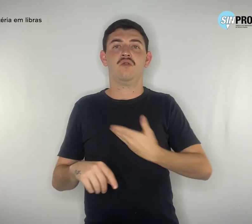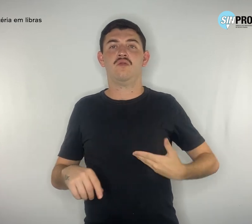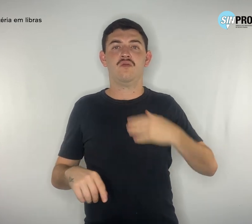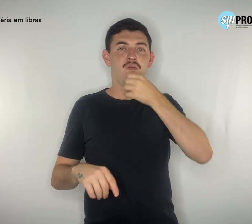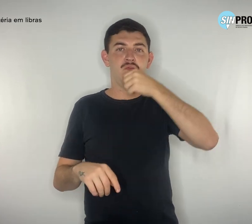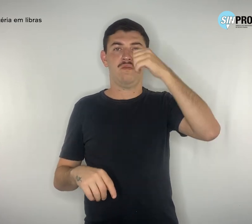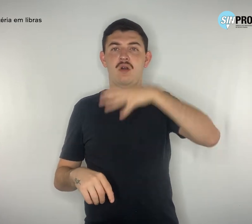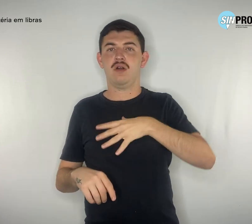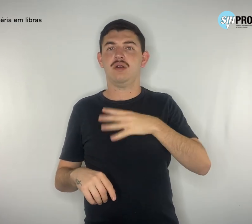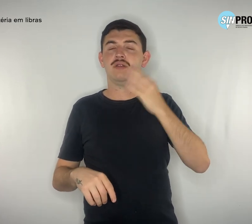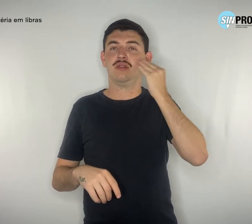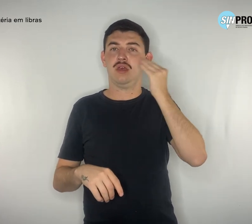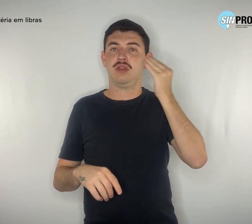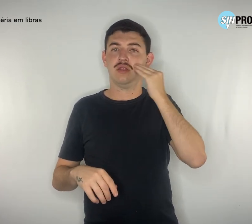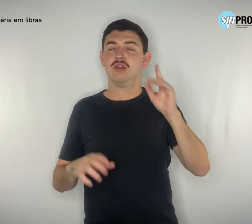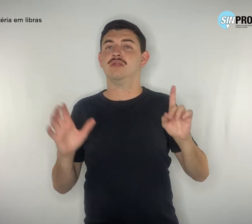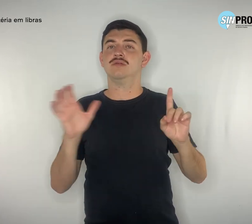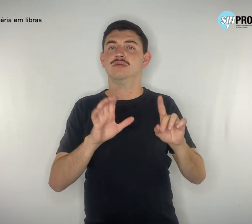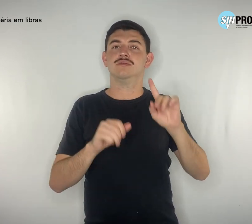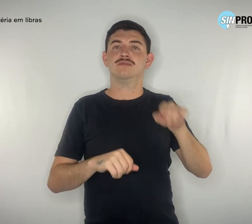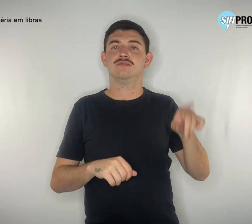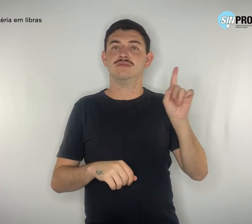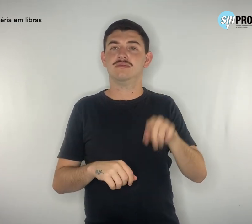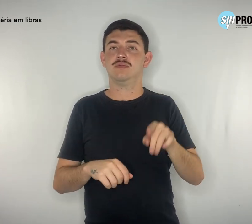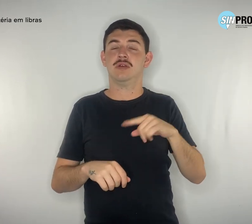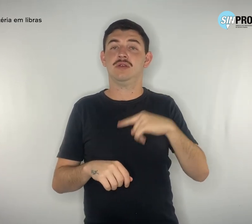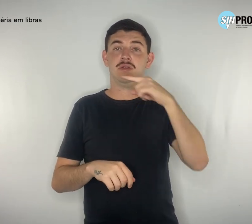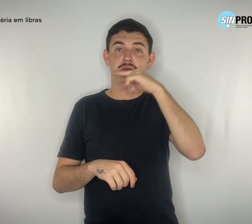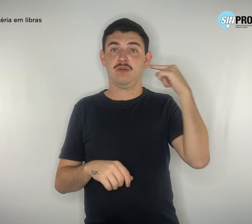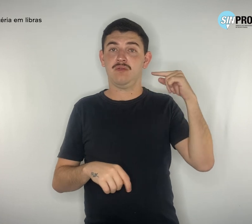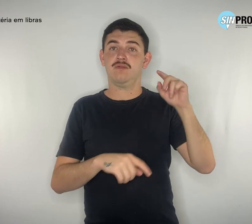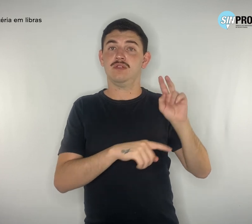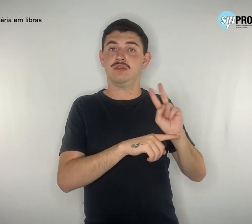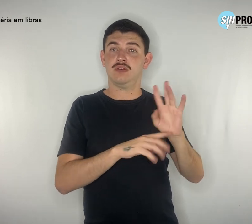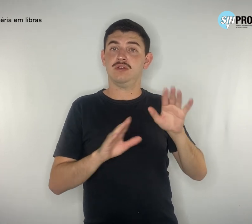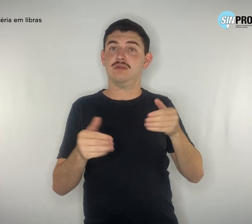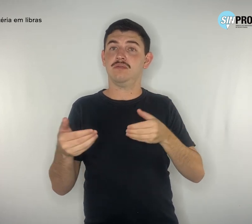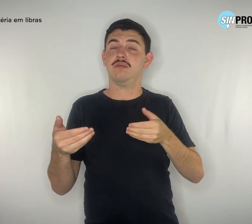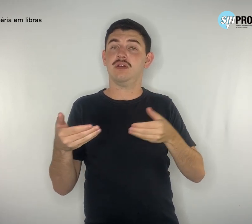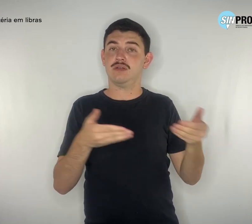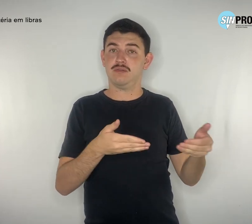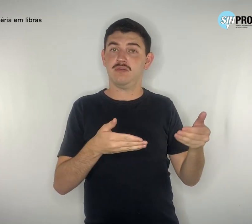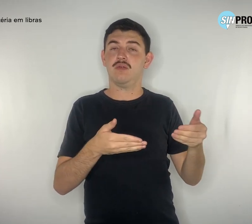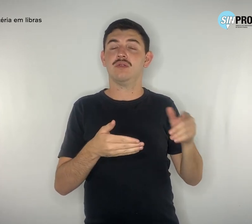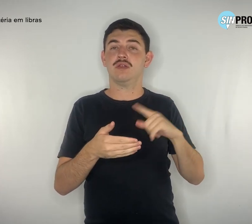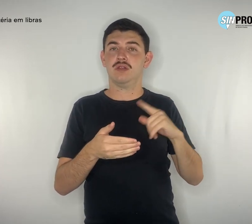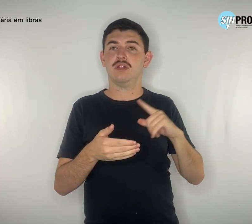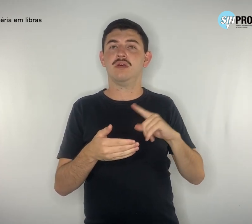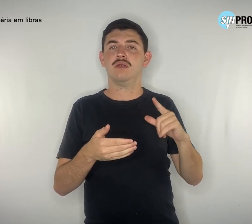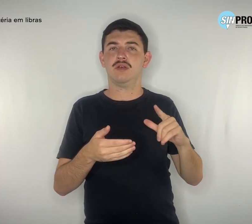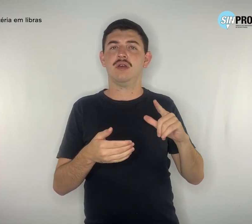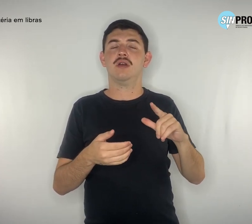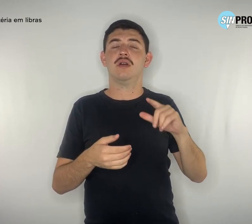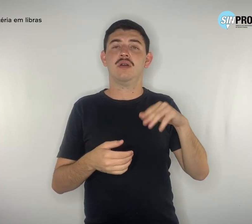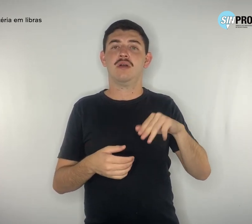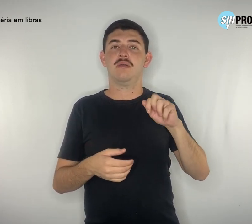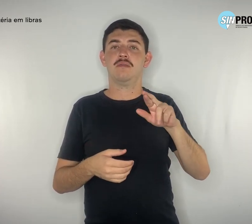Além de vigilante, participaram da mesa de abertura Maria das Graças de Paula Machado,